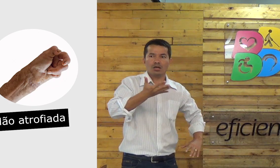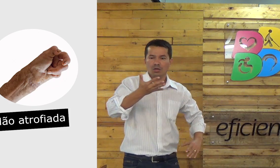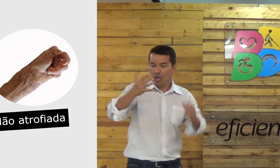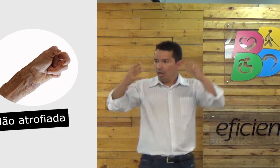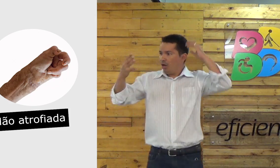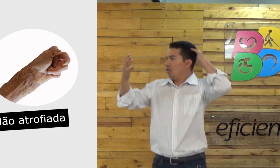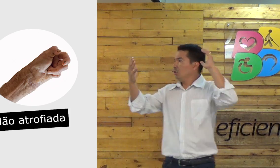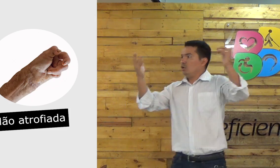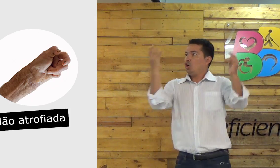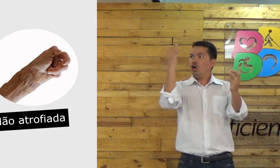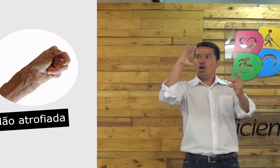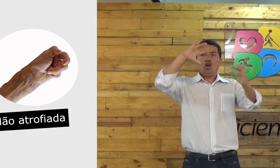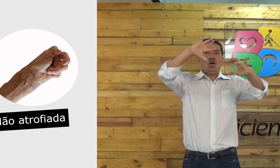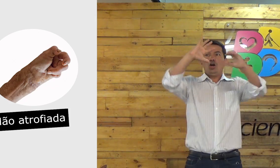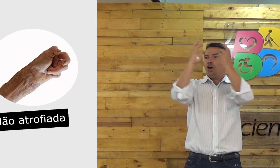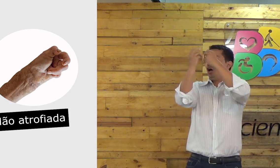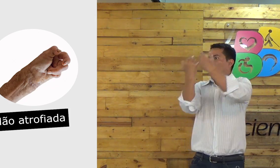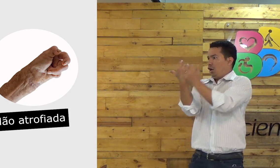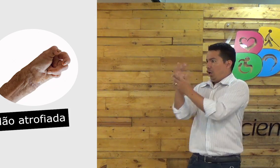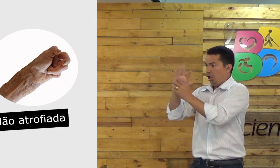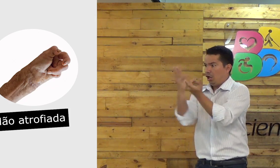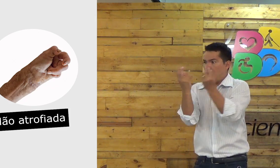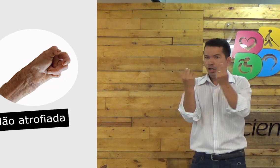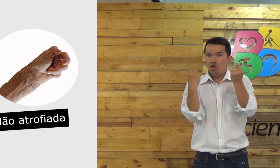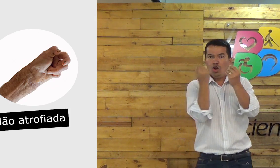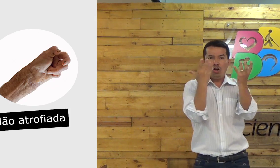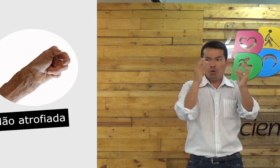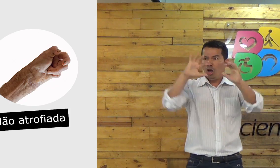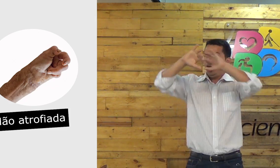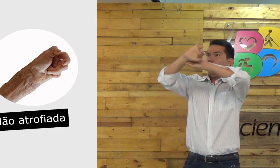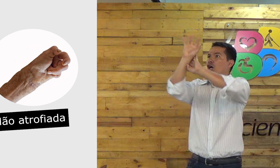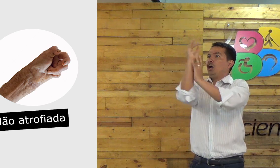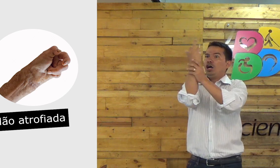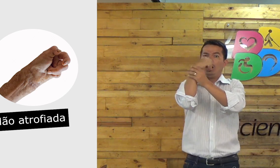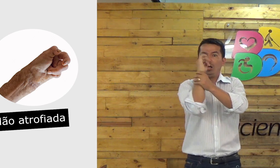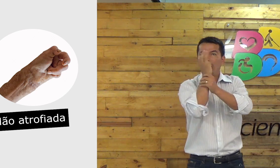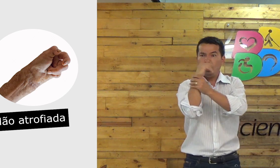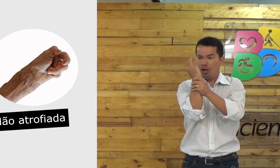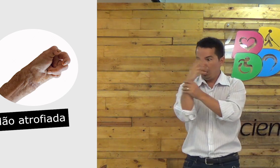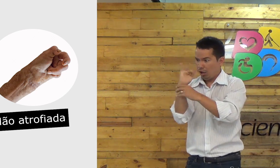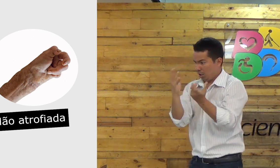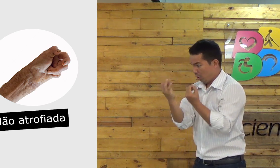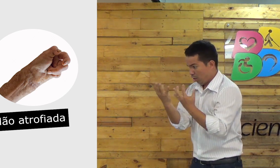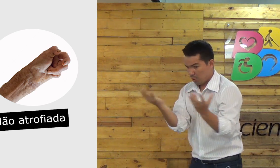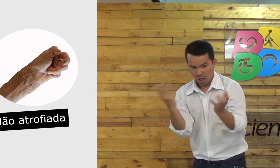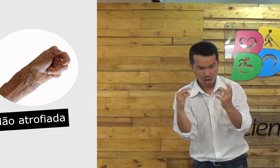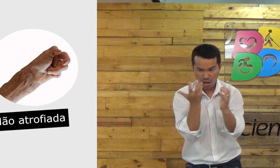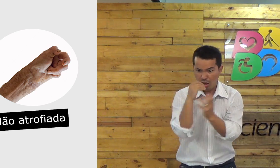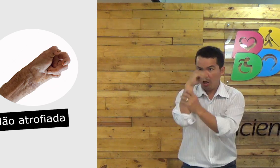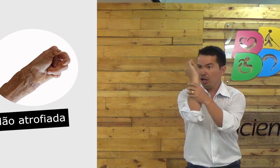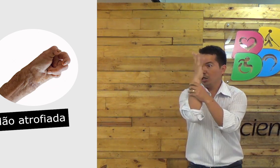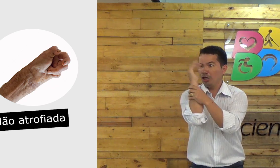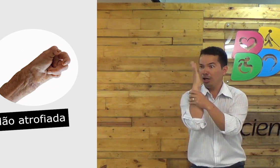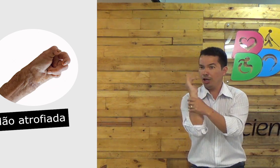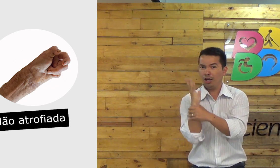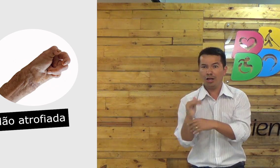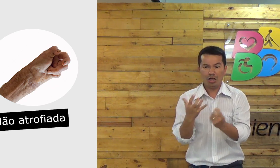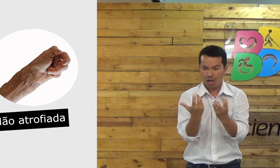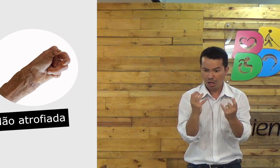E, de repente, ele sentiu uma coisa diferente. Olhou para a mão, conseguiu mexer os dedos. E parecia que ela funcionava normalmente. E fazia umas coisas